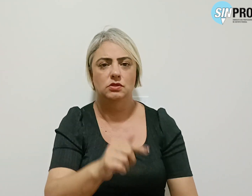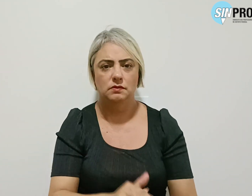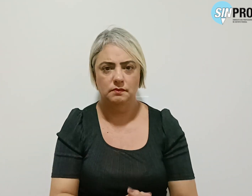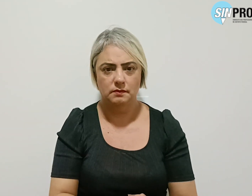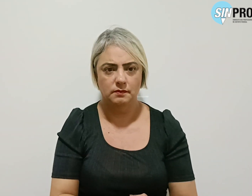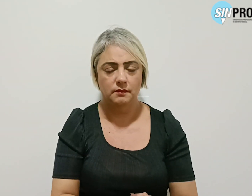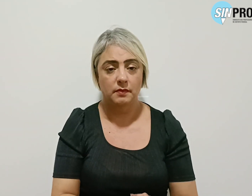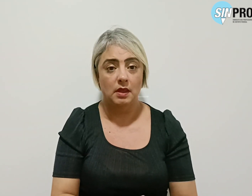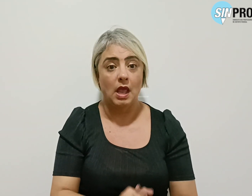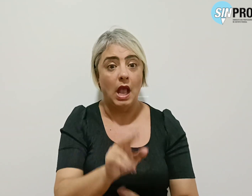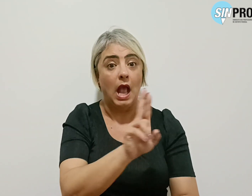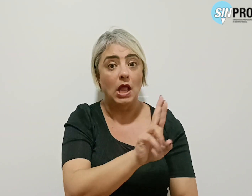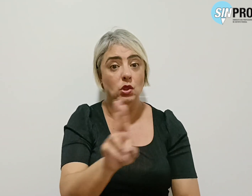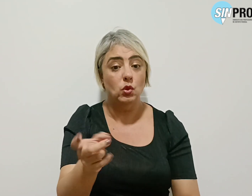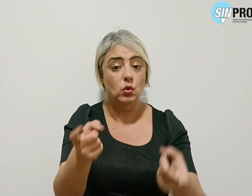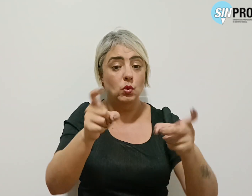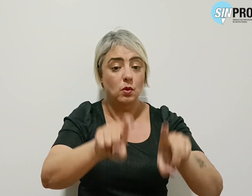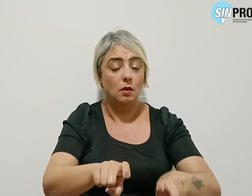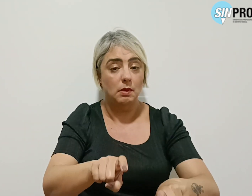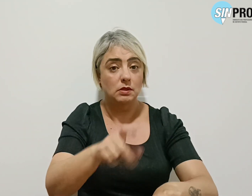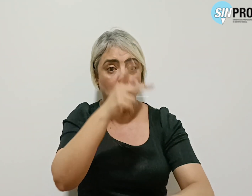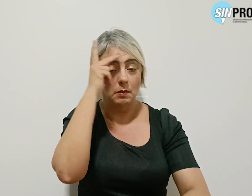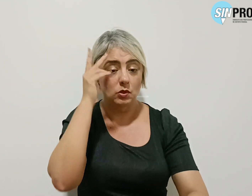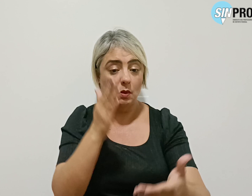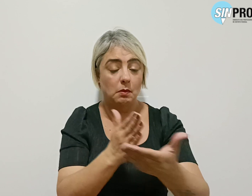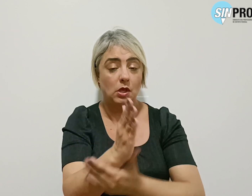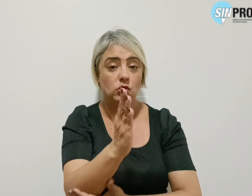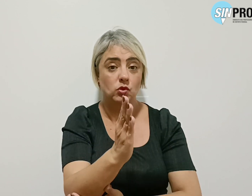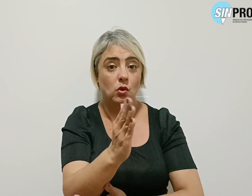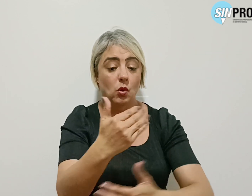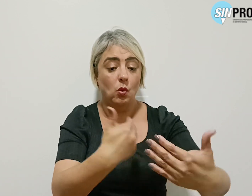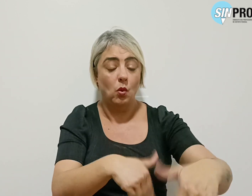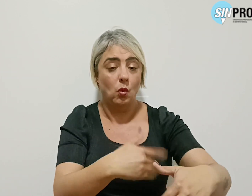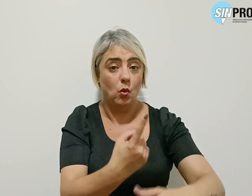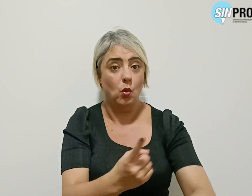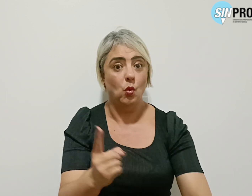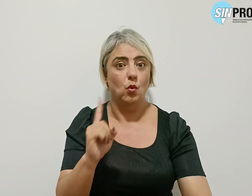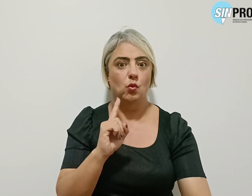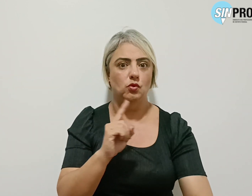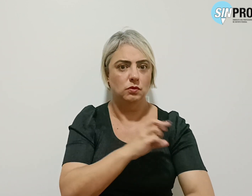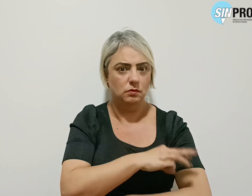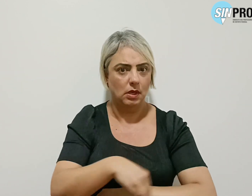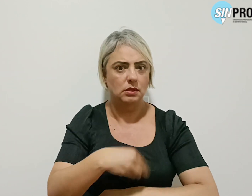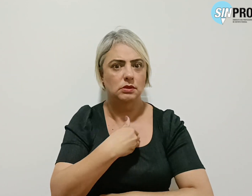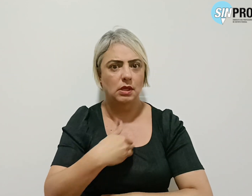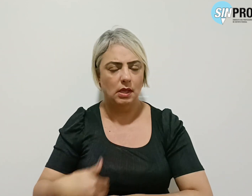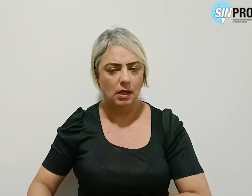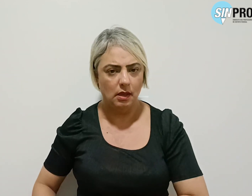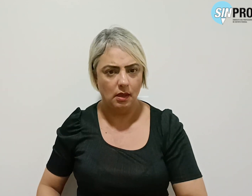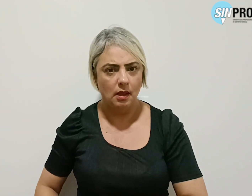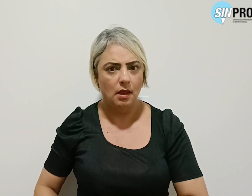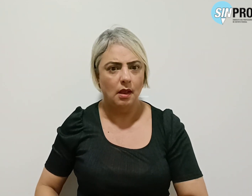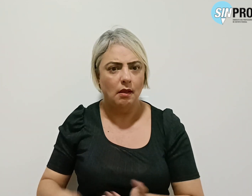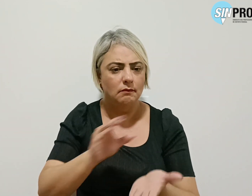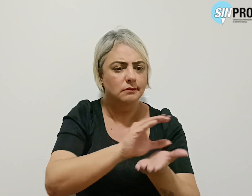A nomeação dos aprovados no último concurso público do Magistério, investimento na